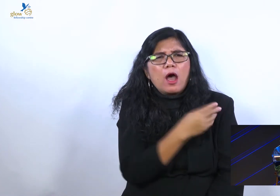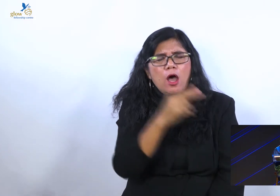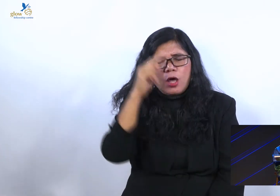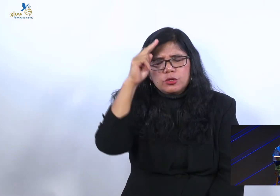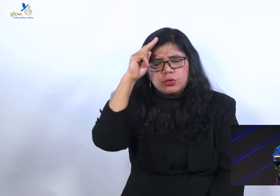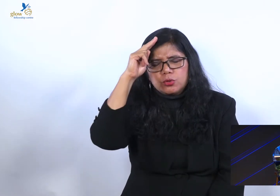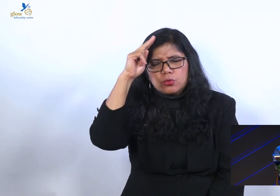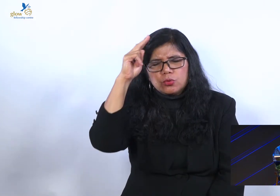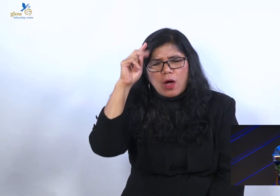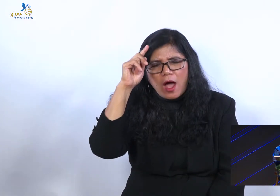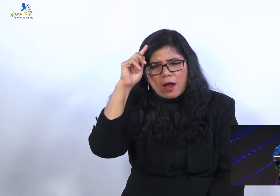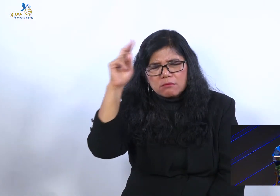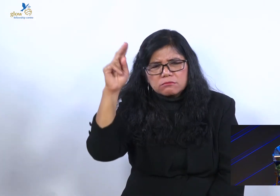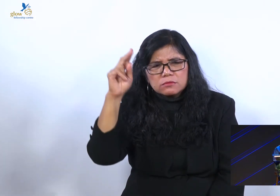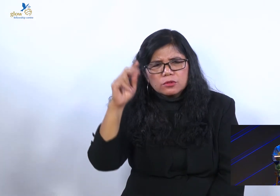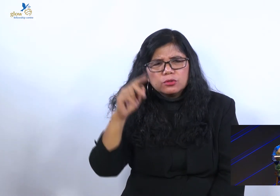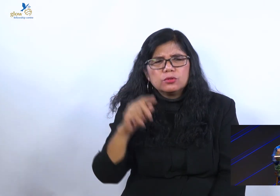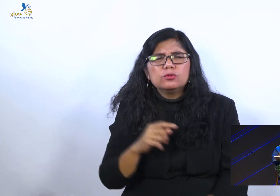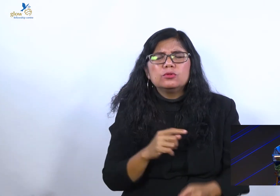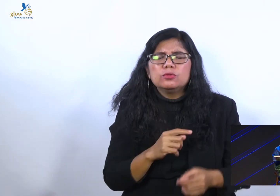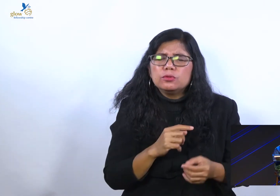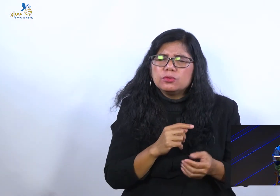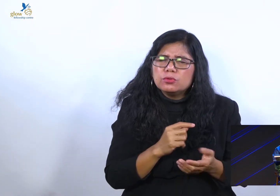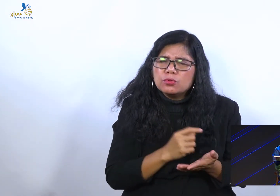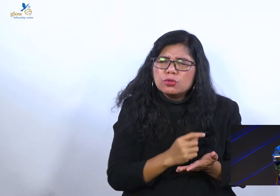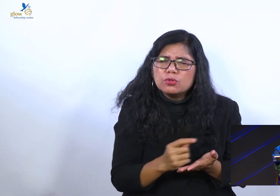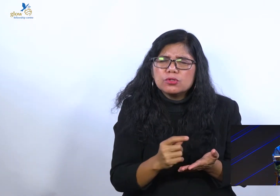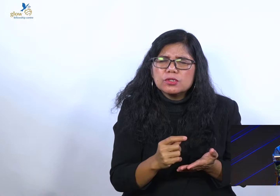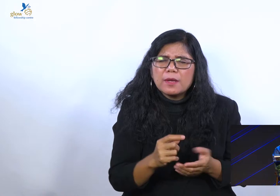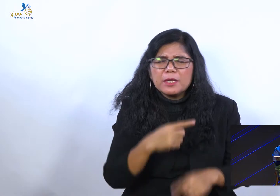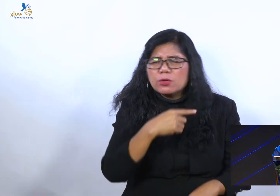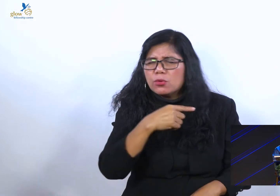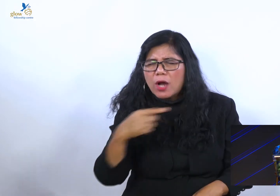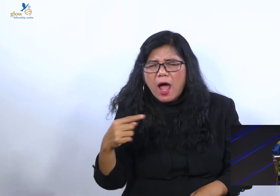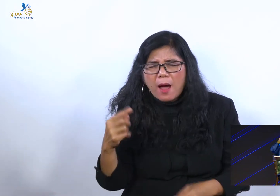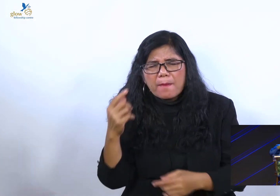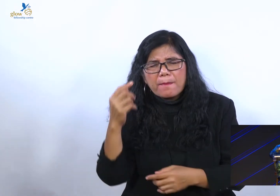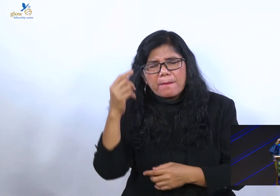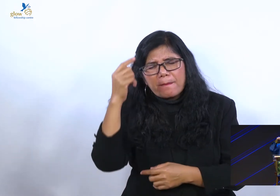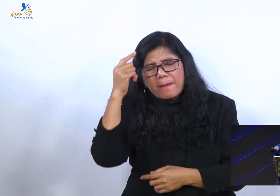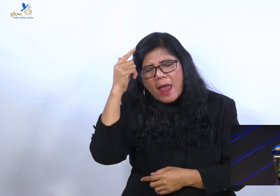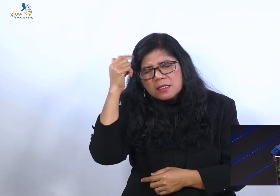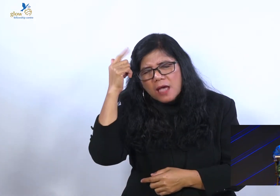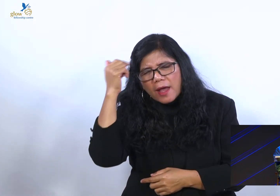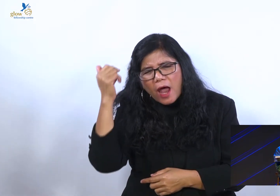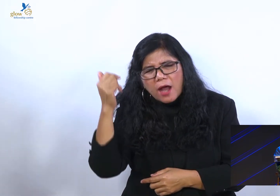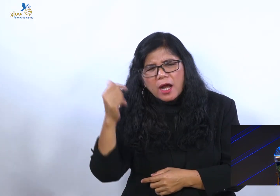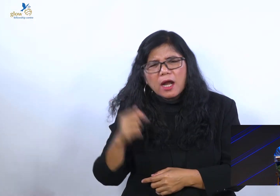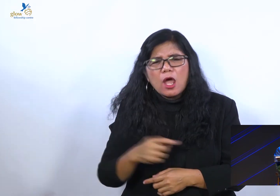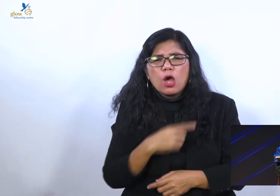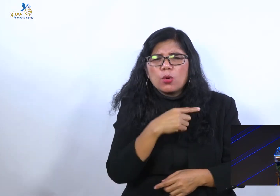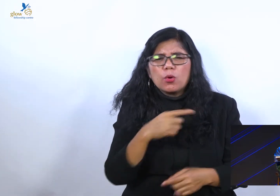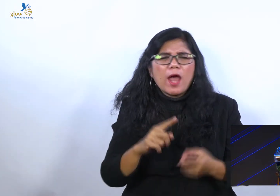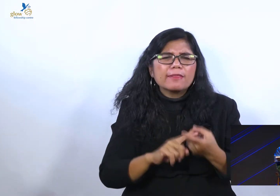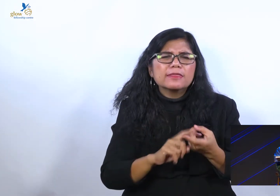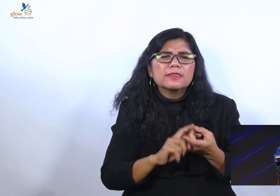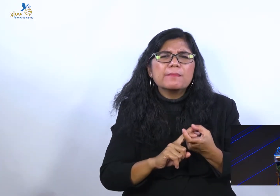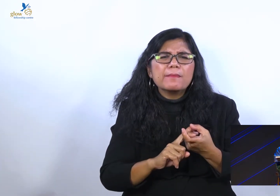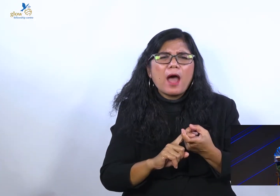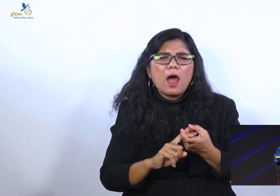kurang gaul. Tulus tapi kurang pelajaran. Tulus tapi mendapat pelajaran yang salah sebelumnya.